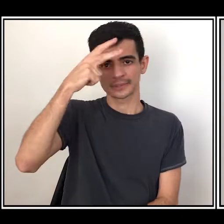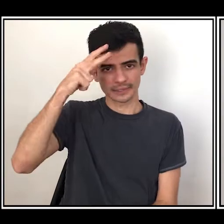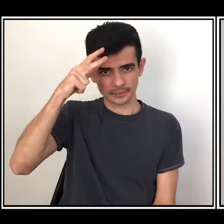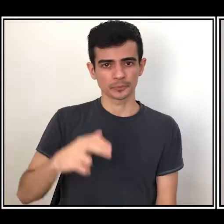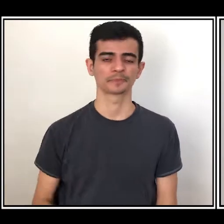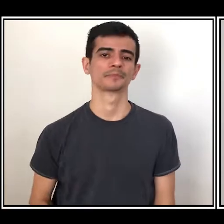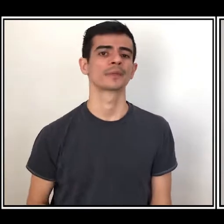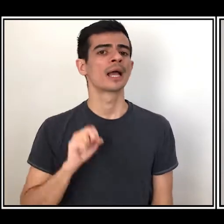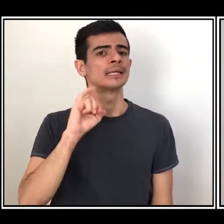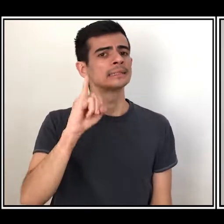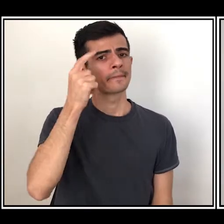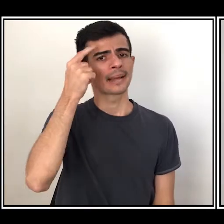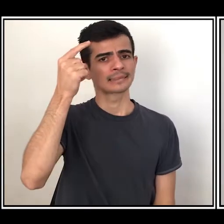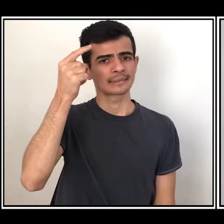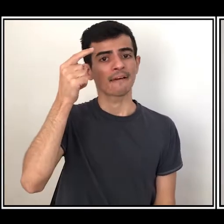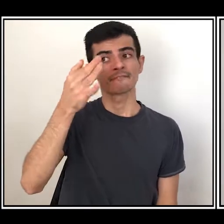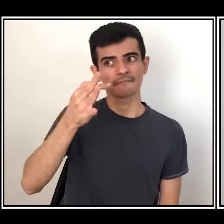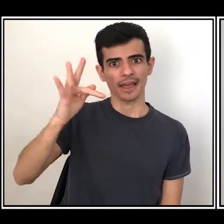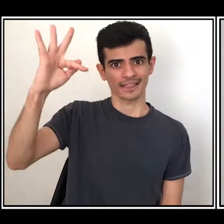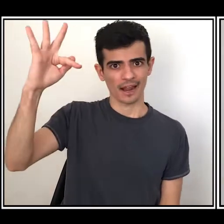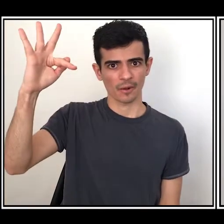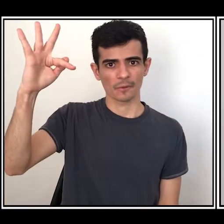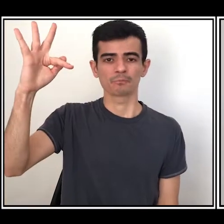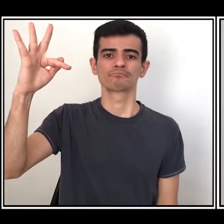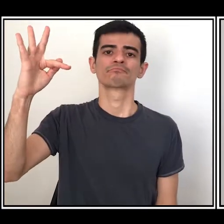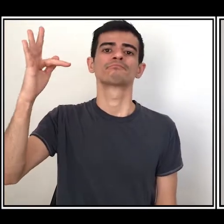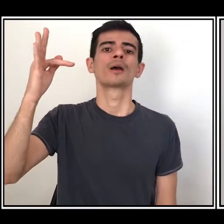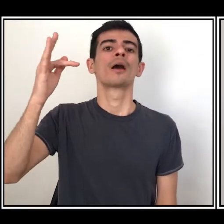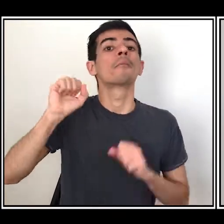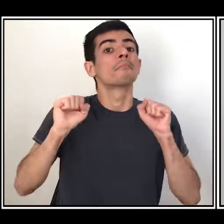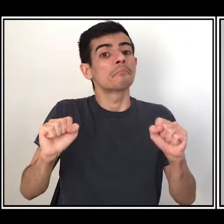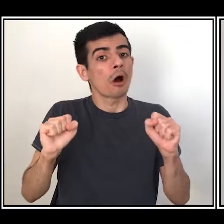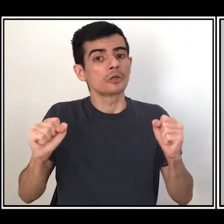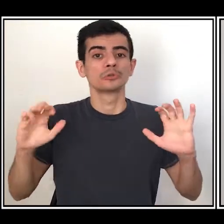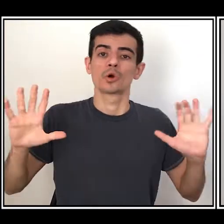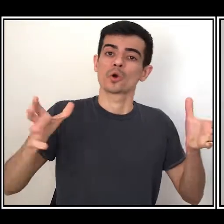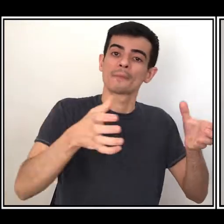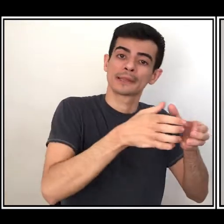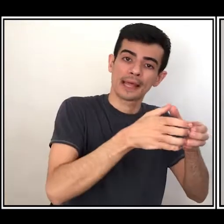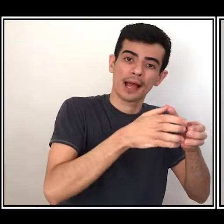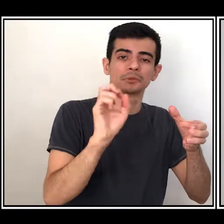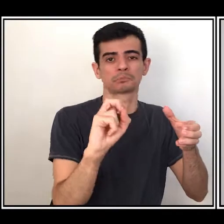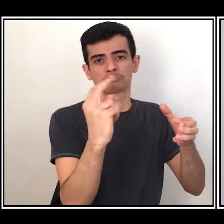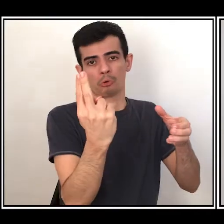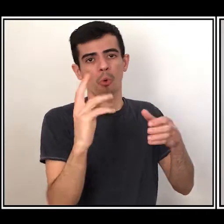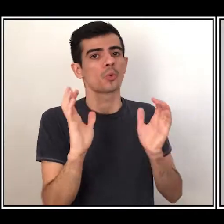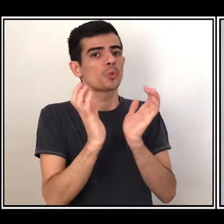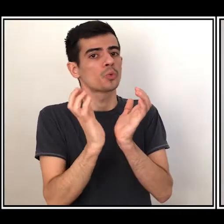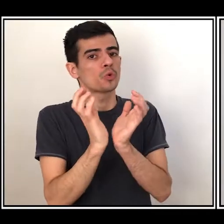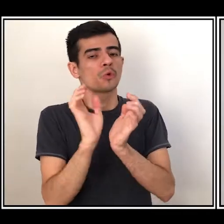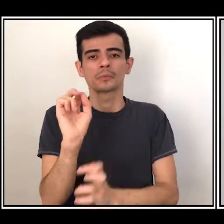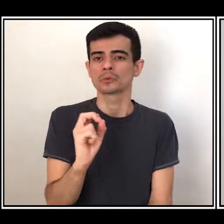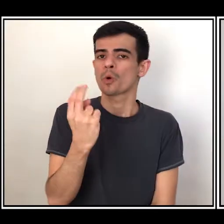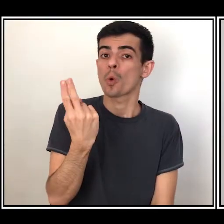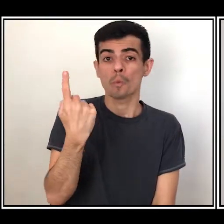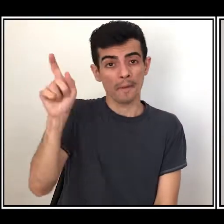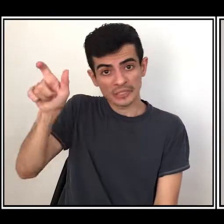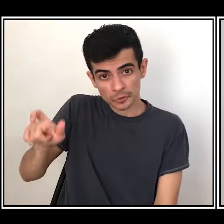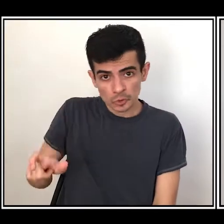a solicitação, o desejo pode partir de uma comunidade, um grupo ou até mesmo um indivíduo que encaminha